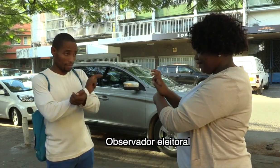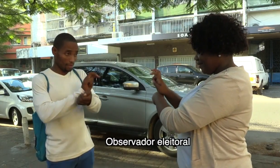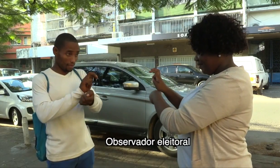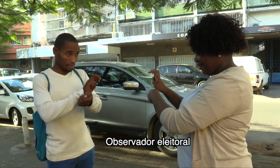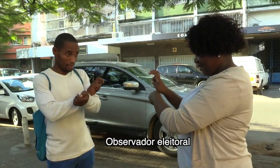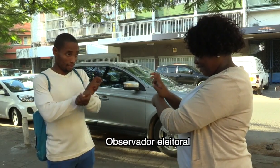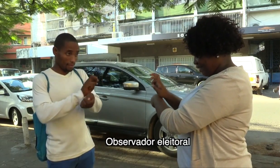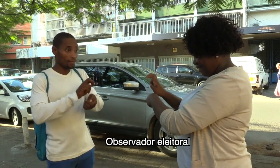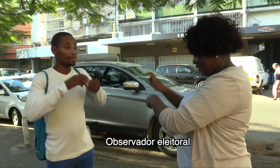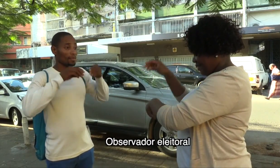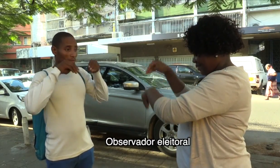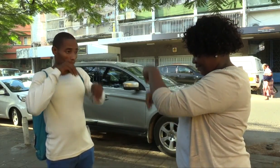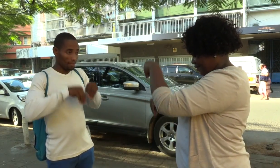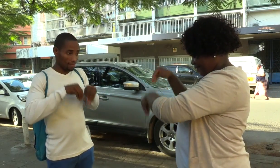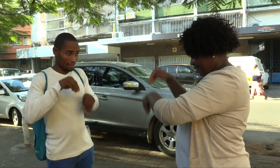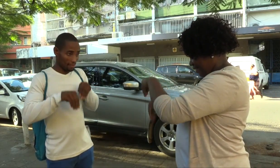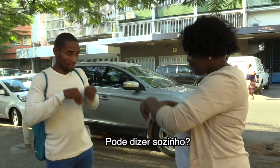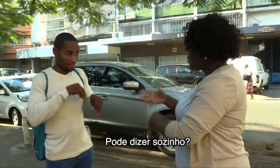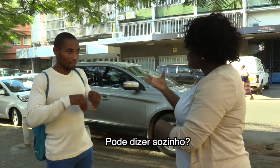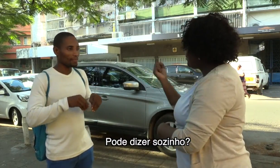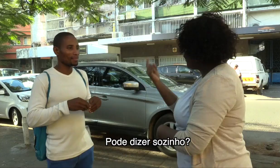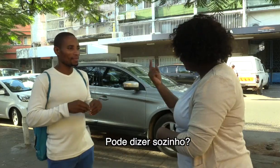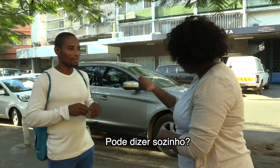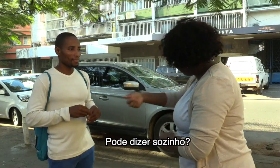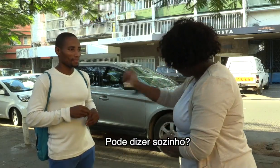Observador eleitoral Pode dizer sozinho